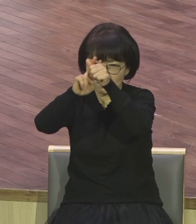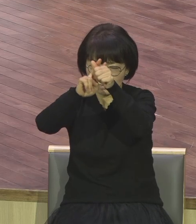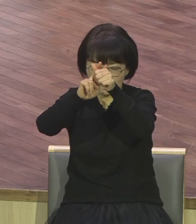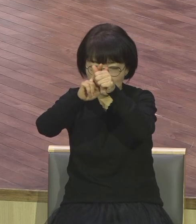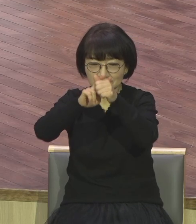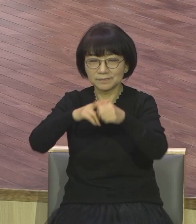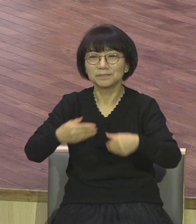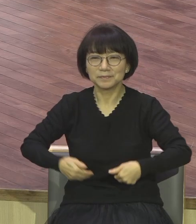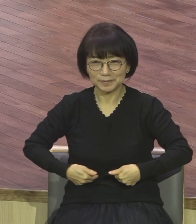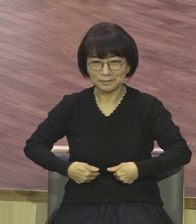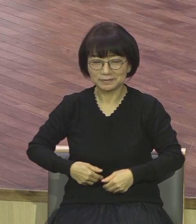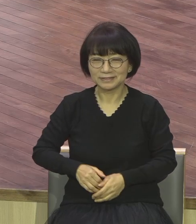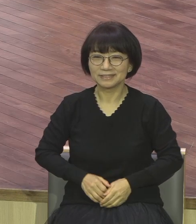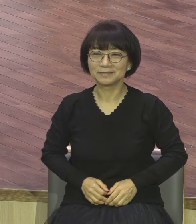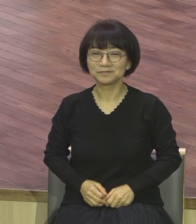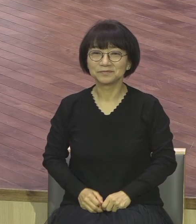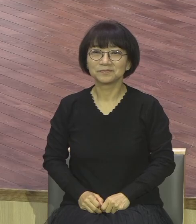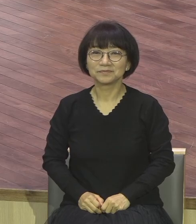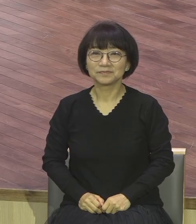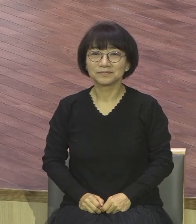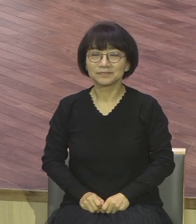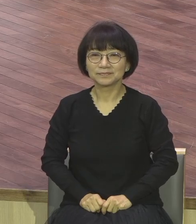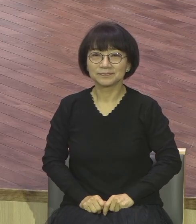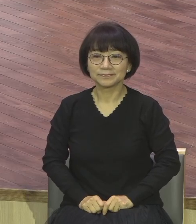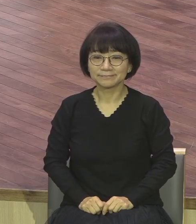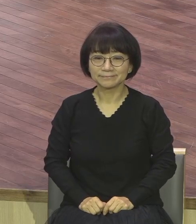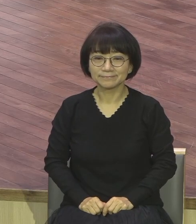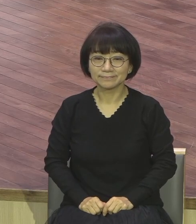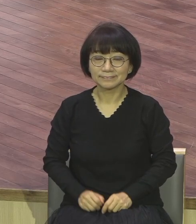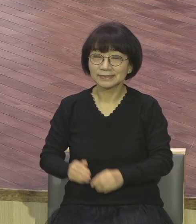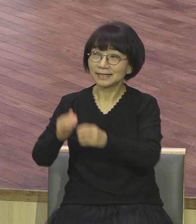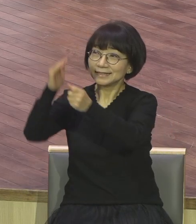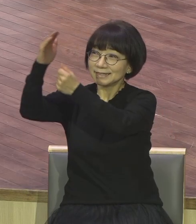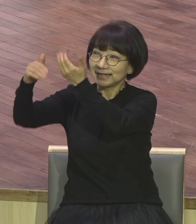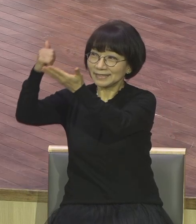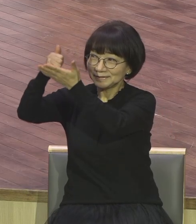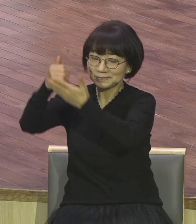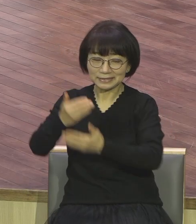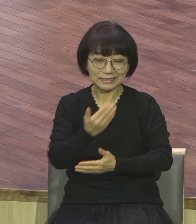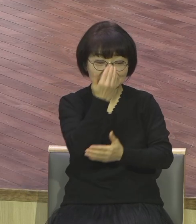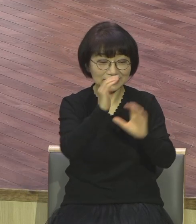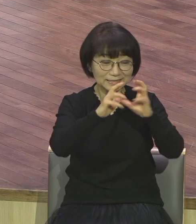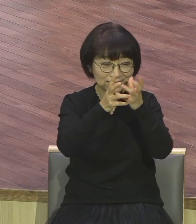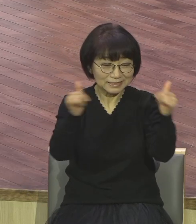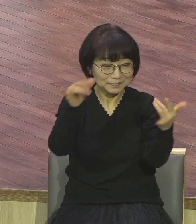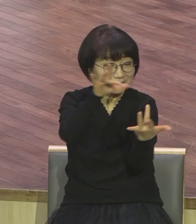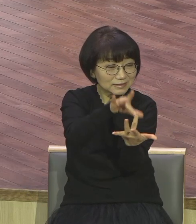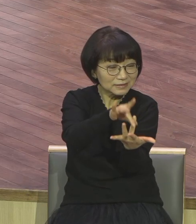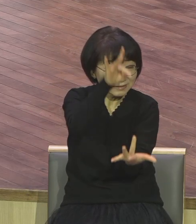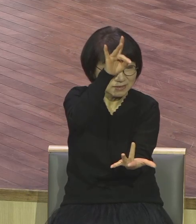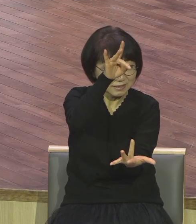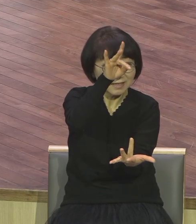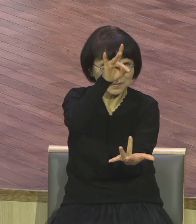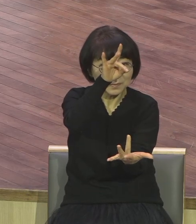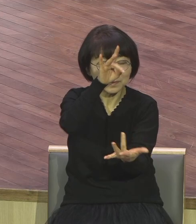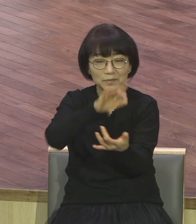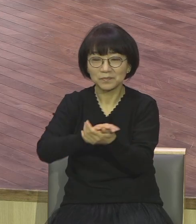그래서 이스라엘 백성들을 하나님이 유일하게 선택을 하시고 이스라엘 백성들에게 하나님이 은약의 말씀을